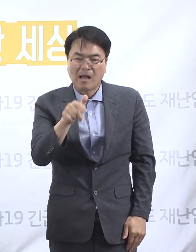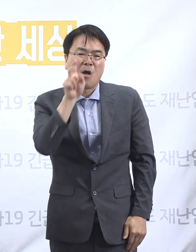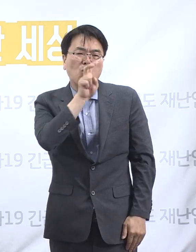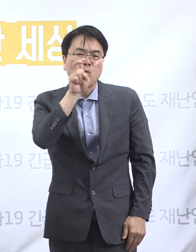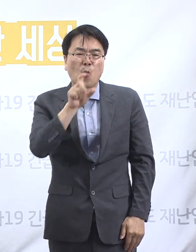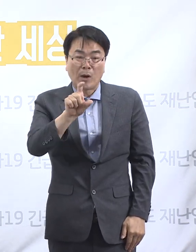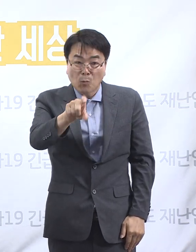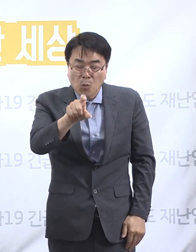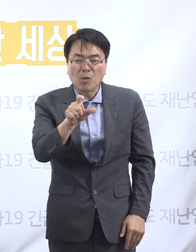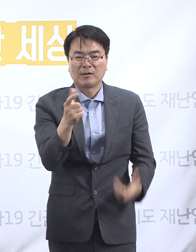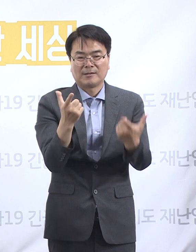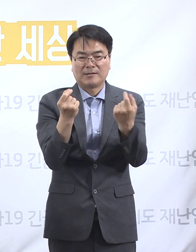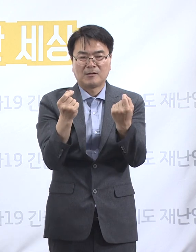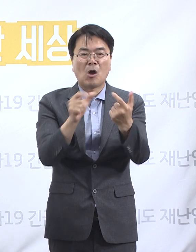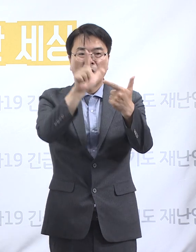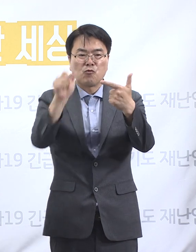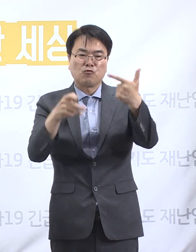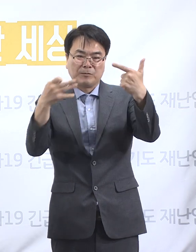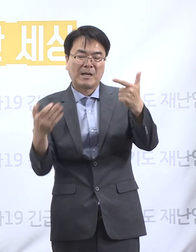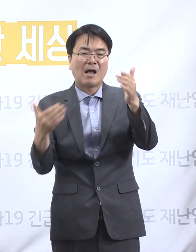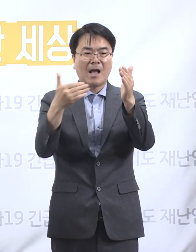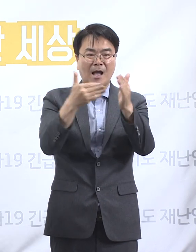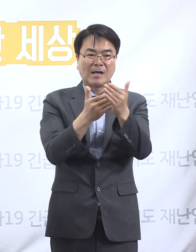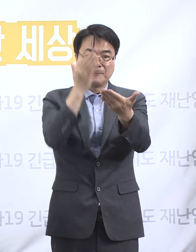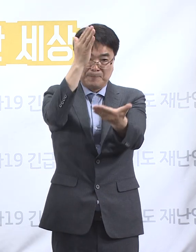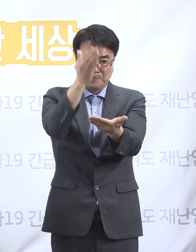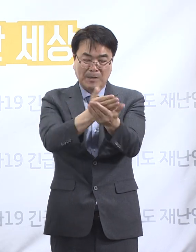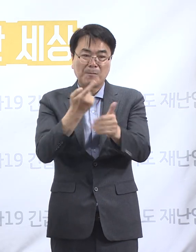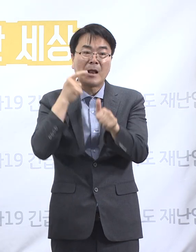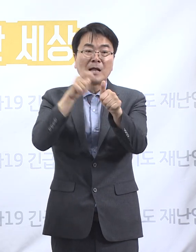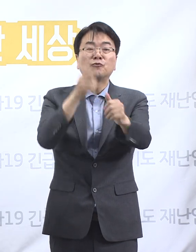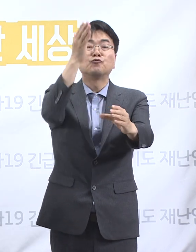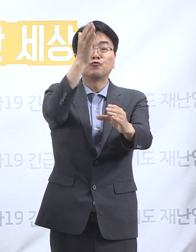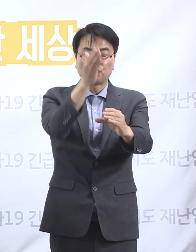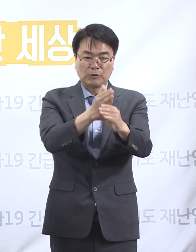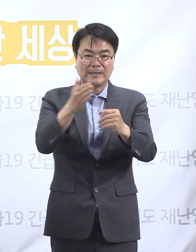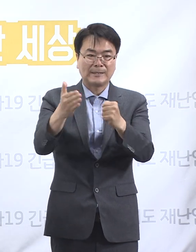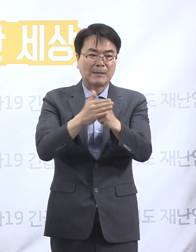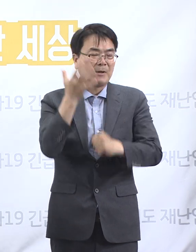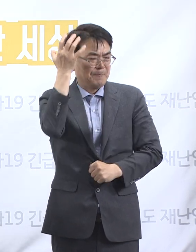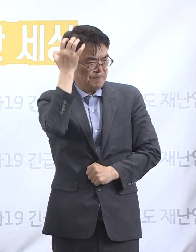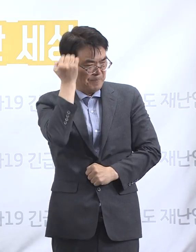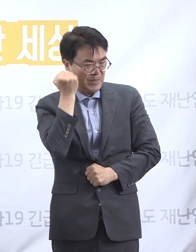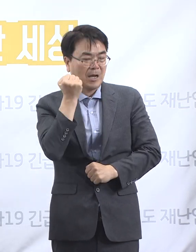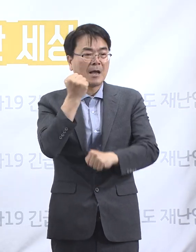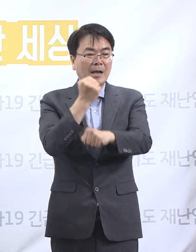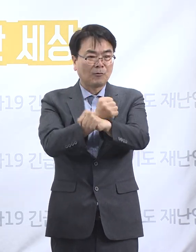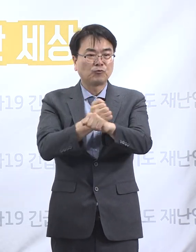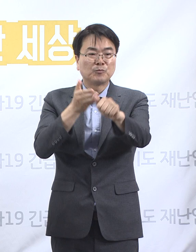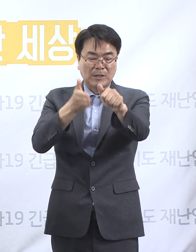대해 6월 7일까지 집합금지 행정명령을 발령 중이니 이 점도 유념하여 주시기 바랍니다.